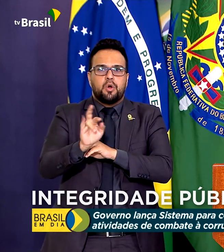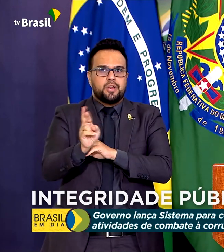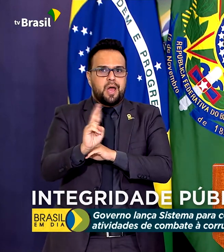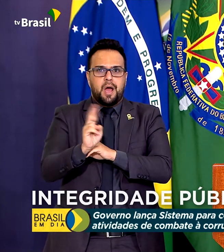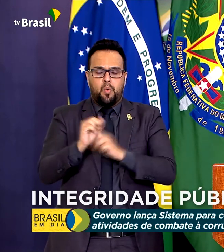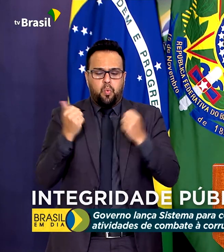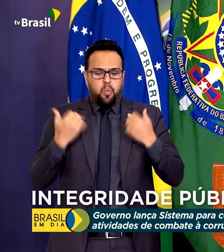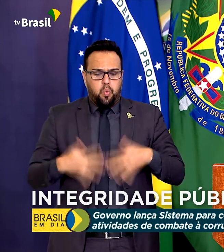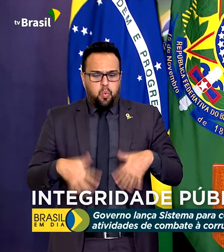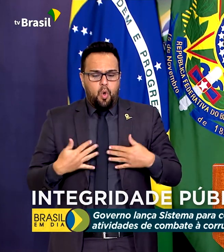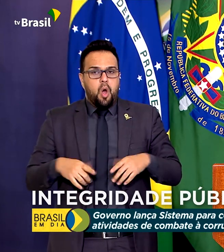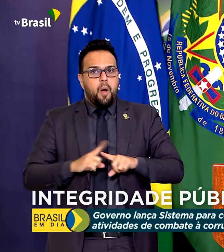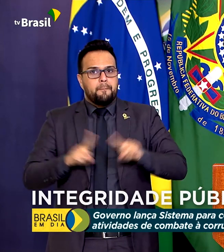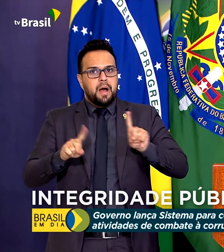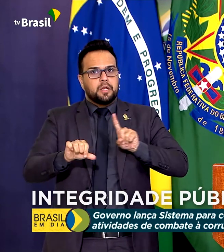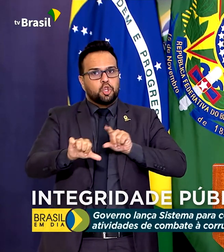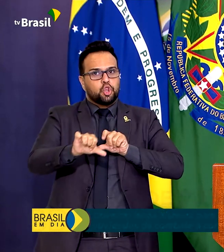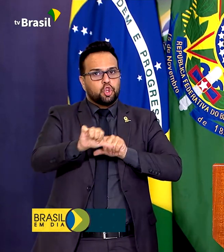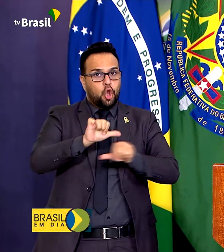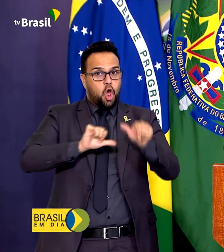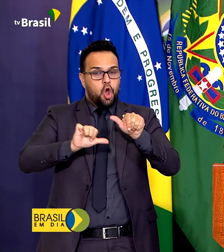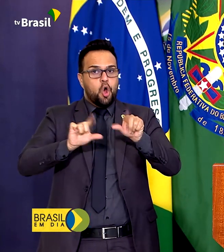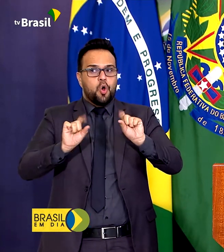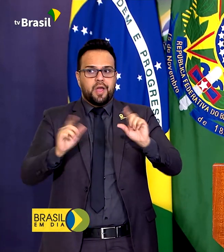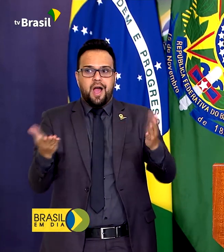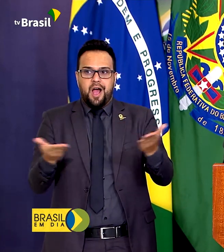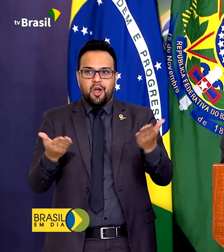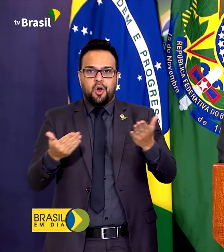passamos a ter lucro de dezenas de bilhões de reais.